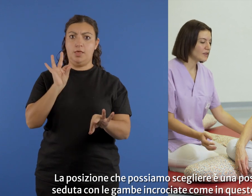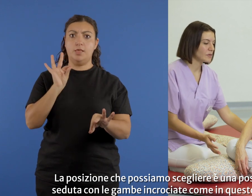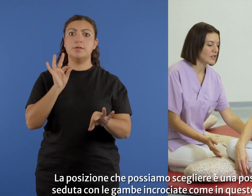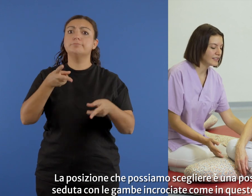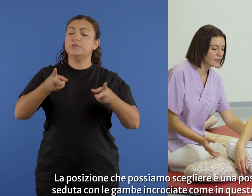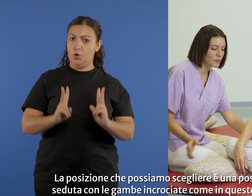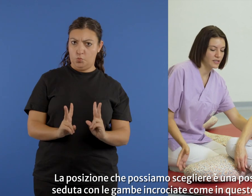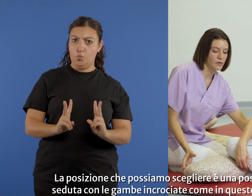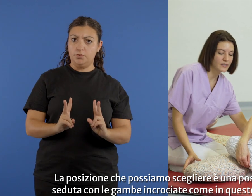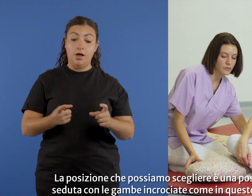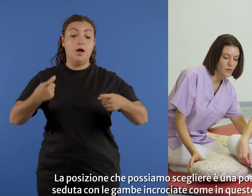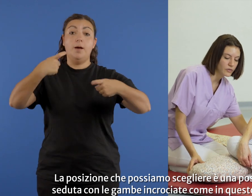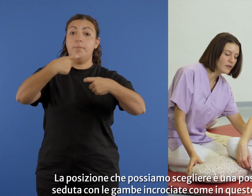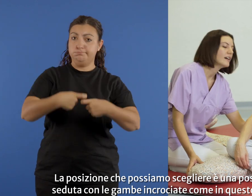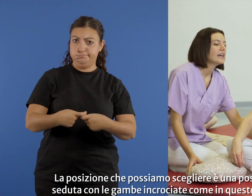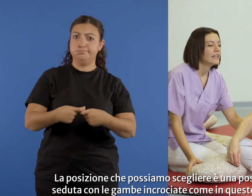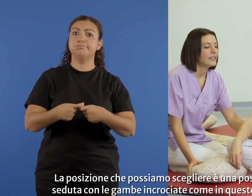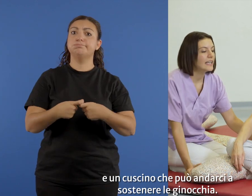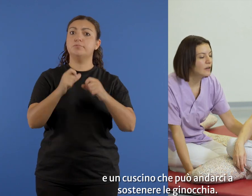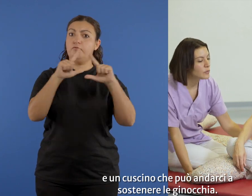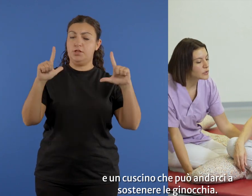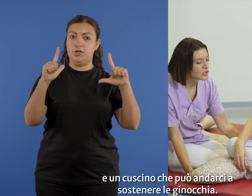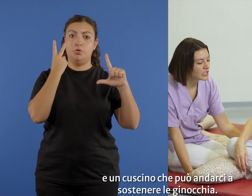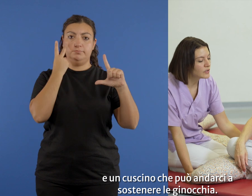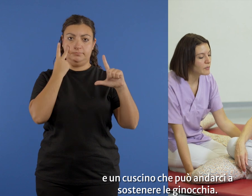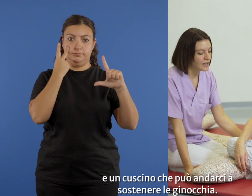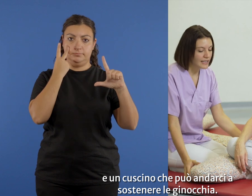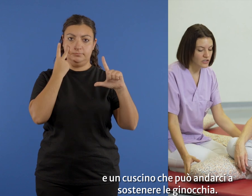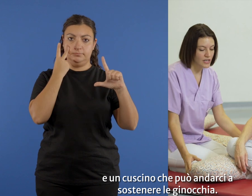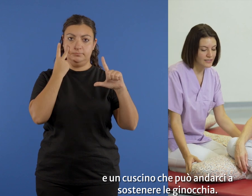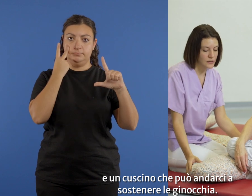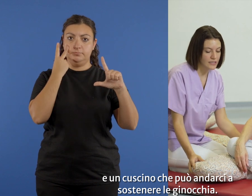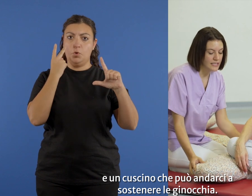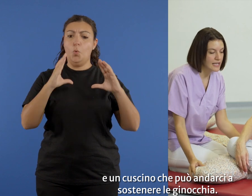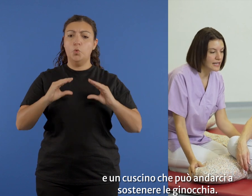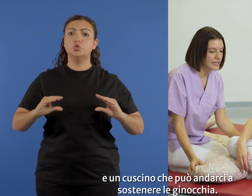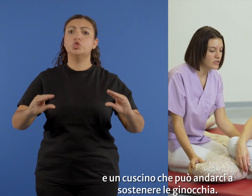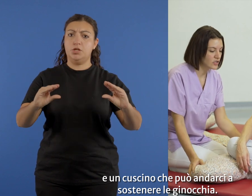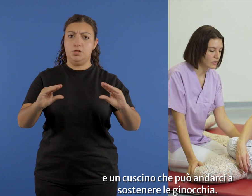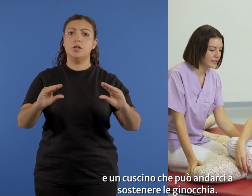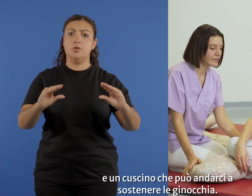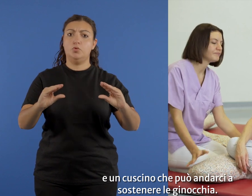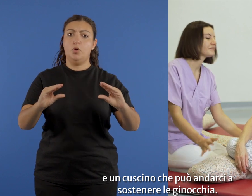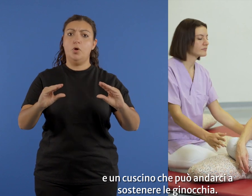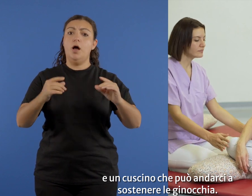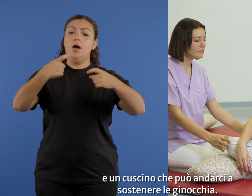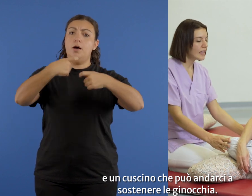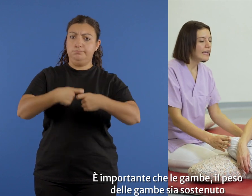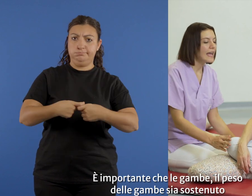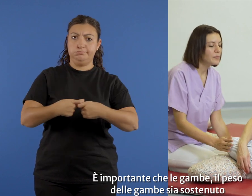gambe incrociate, come in questo modo, e un cuscino che può andarci a sostenere le ginocchia.